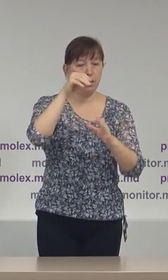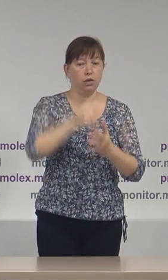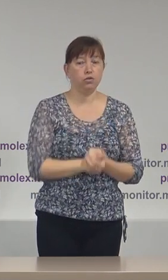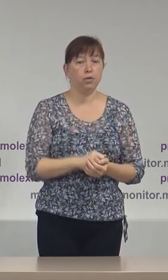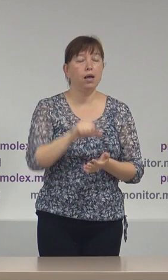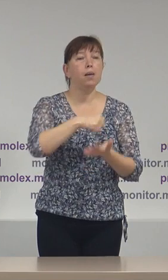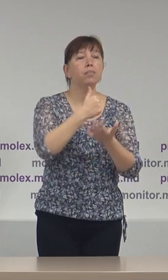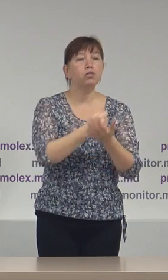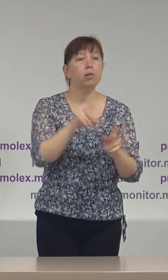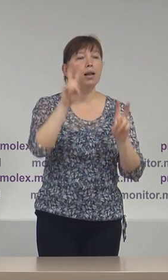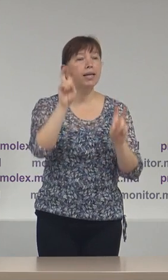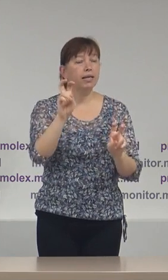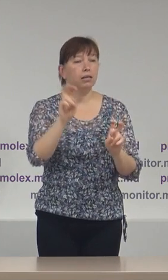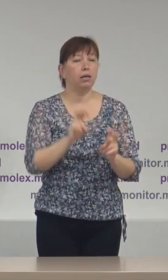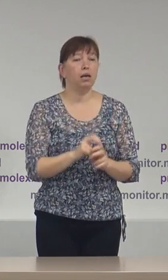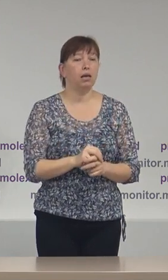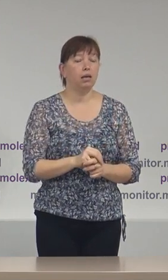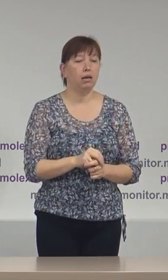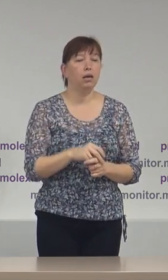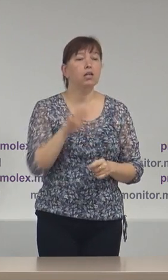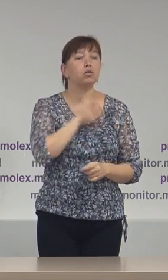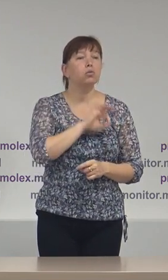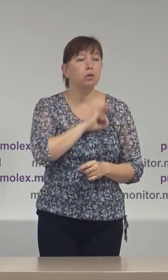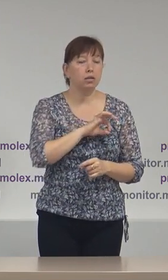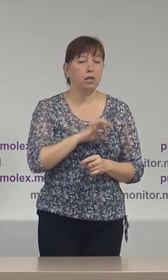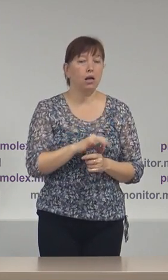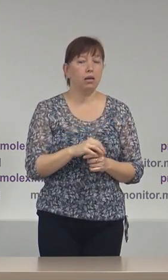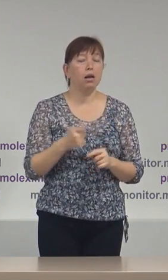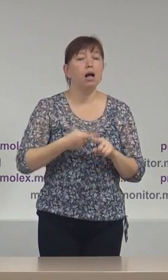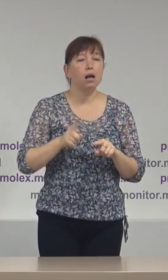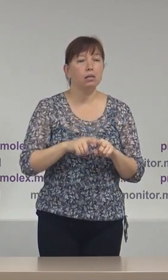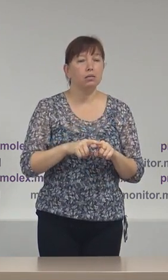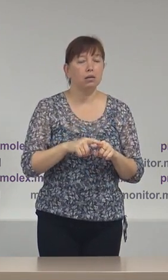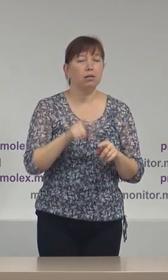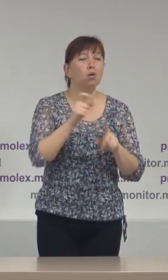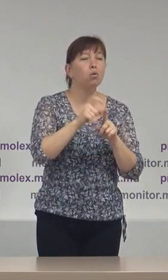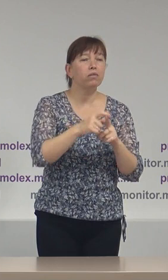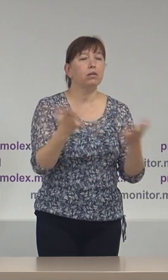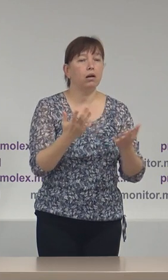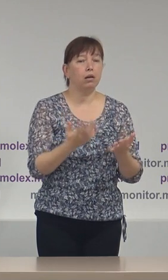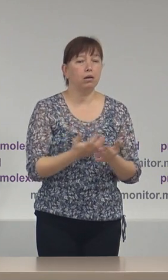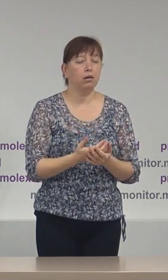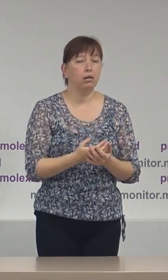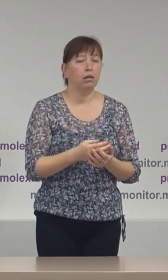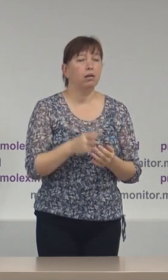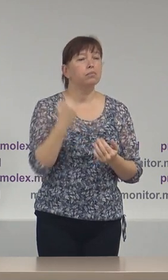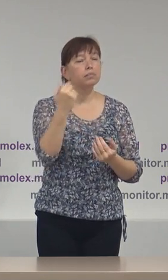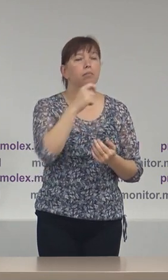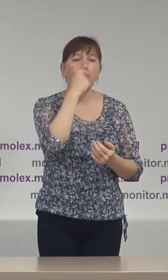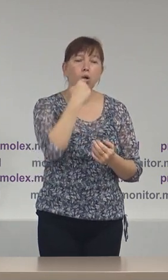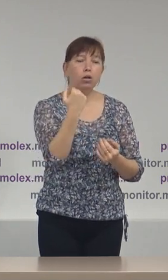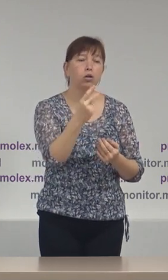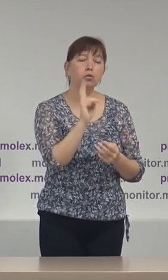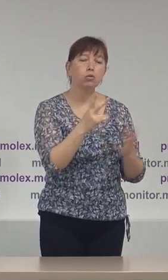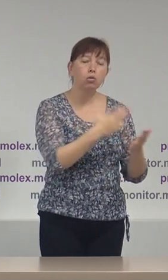principalele criterii de utilizare a discursului de ură și instigare la discriminare se referă la apartenința politică